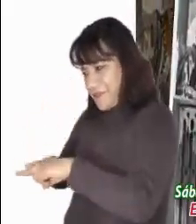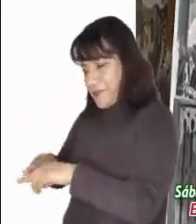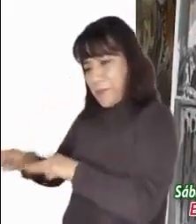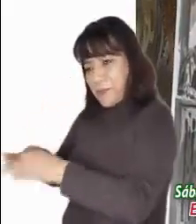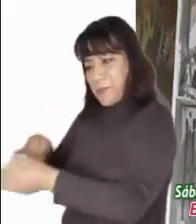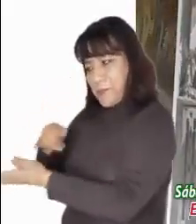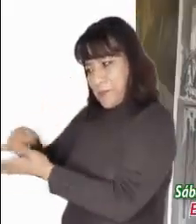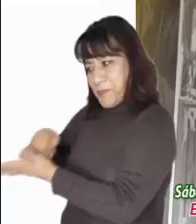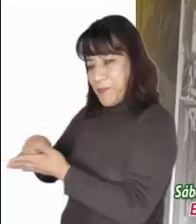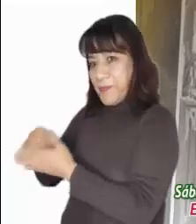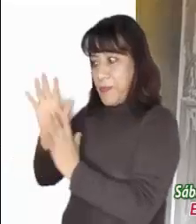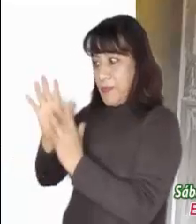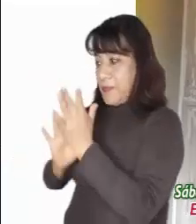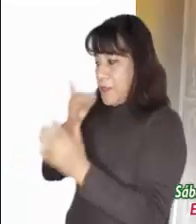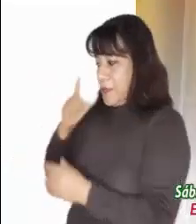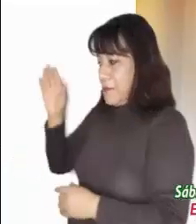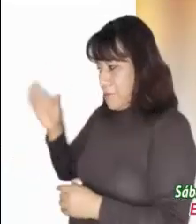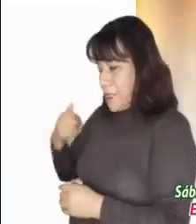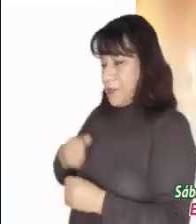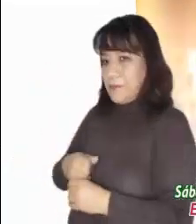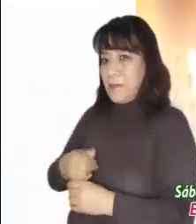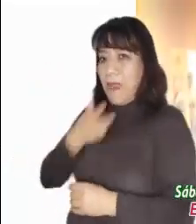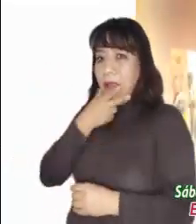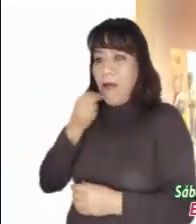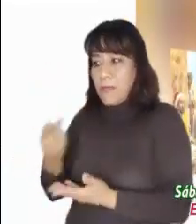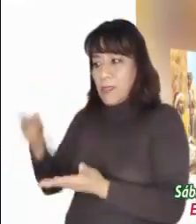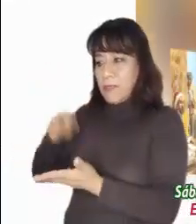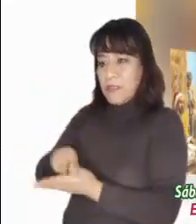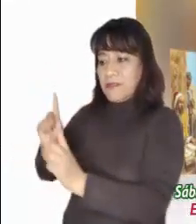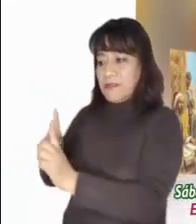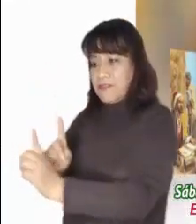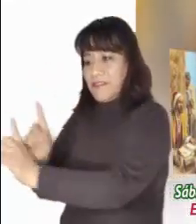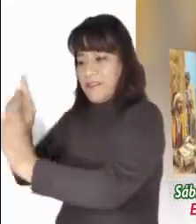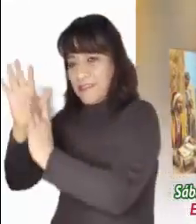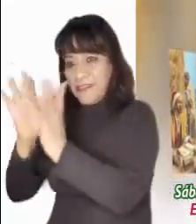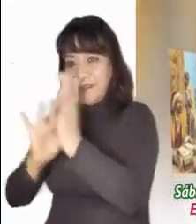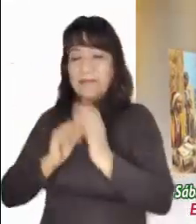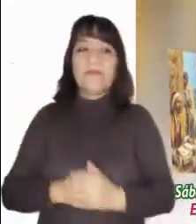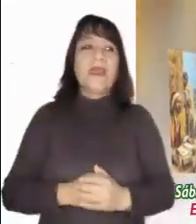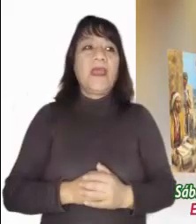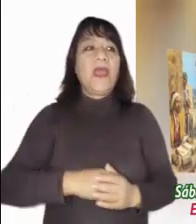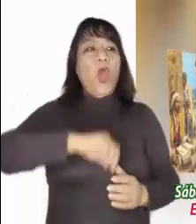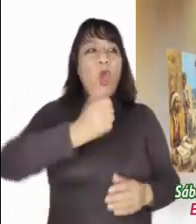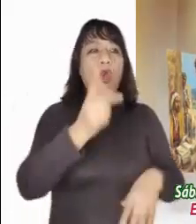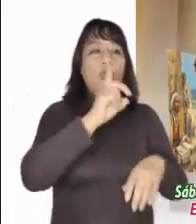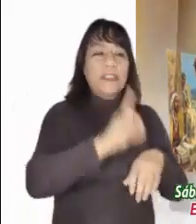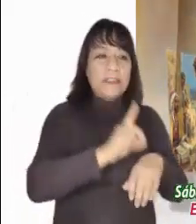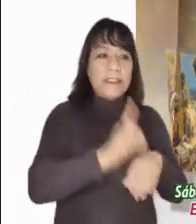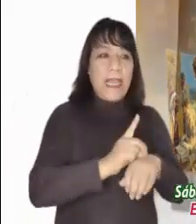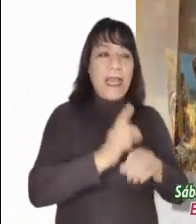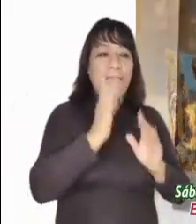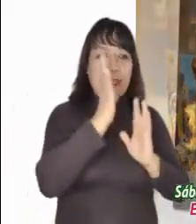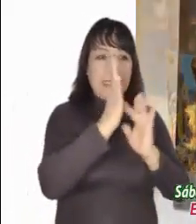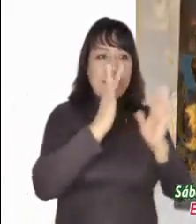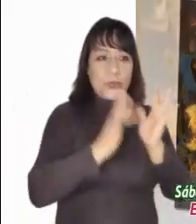y le dijo, Sígueme. Él se levantó y lo siguió. Mientras Jesús estaba a la mesa en